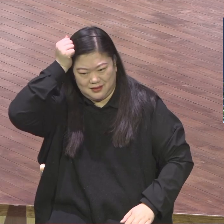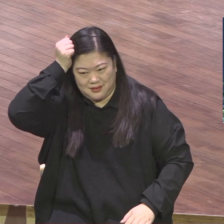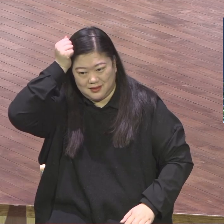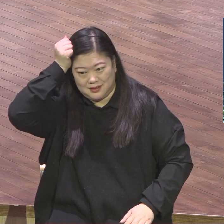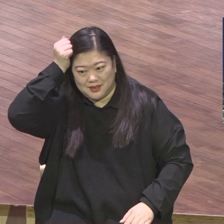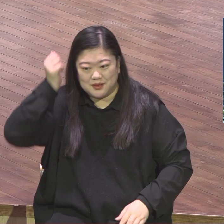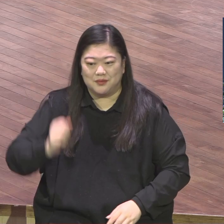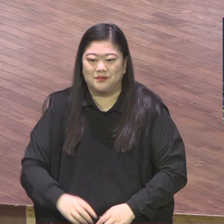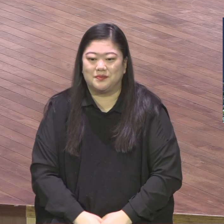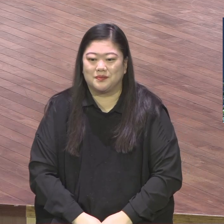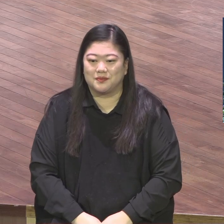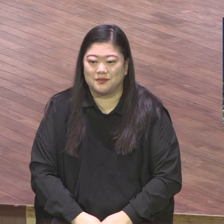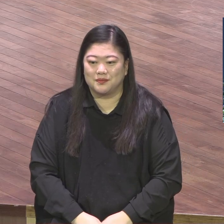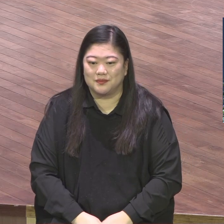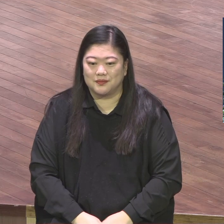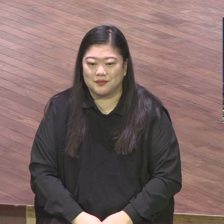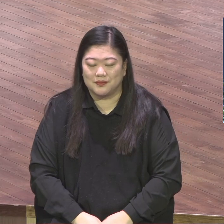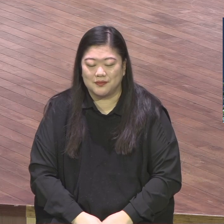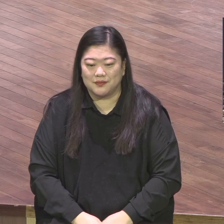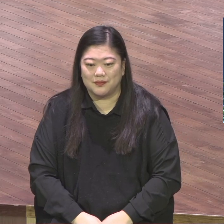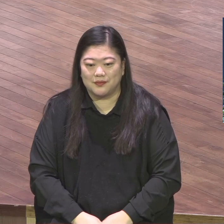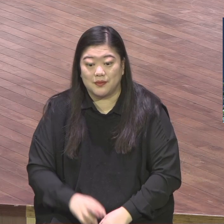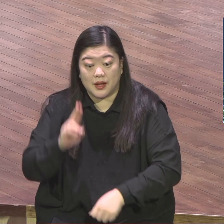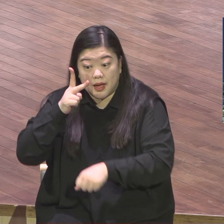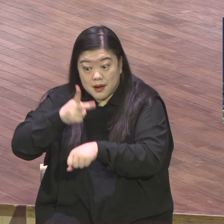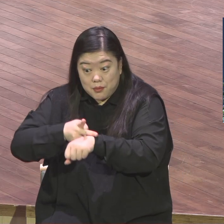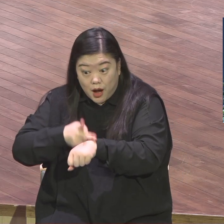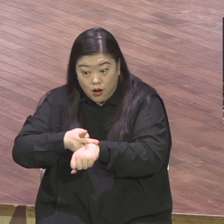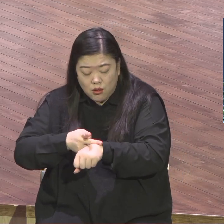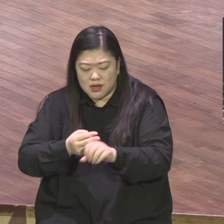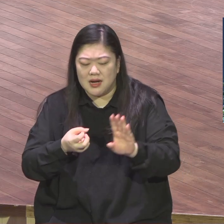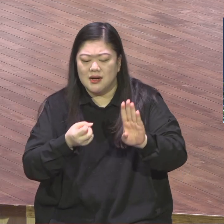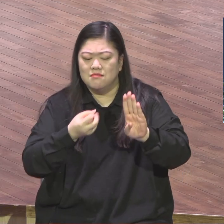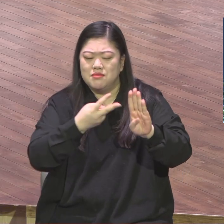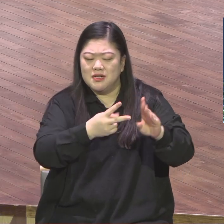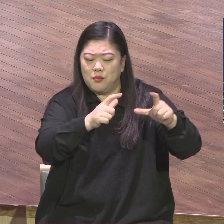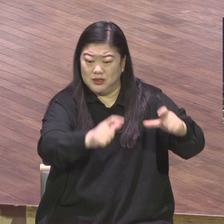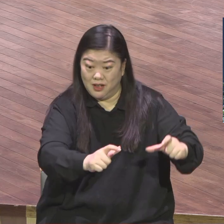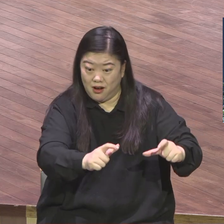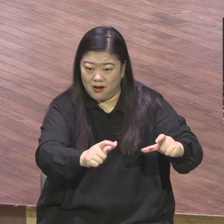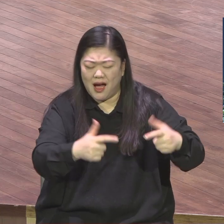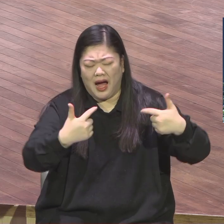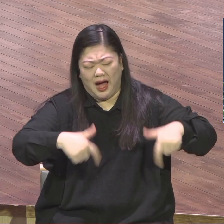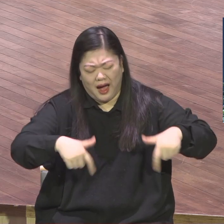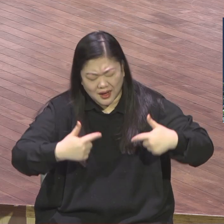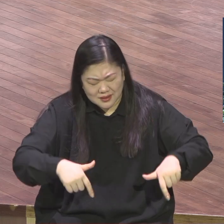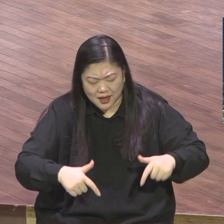사도 바울은 빌리포 교회 성도들을 생각할 때마다 항상 하나님께 감사하고